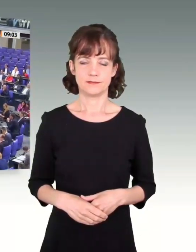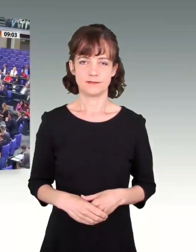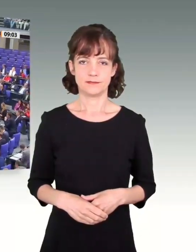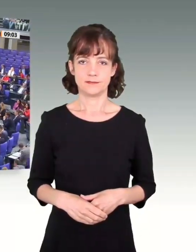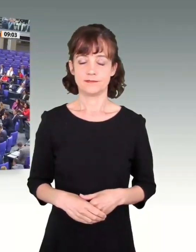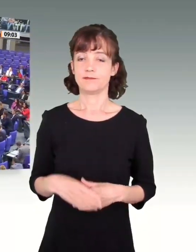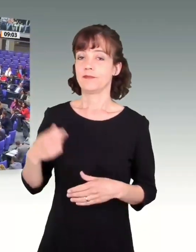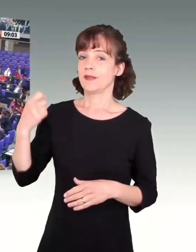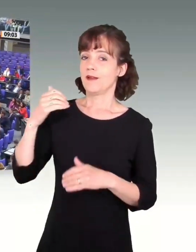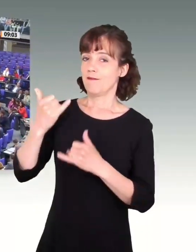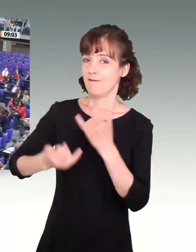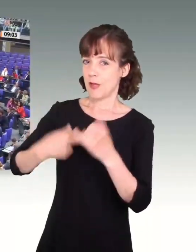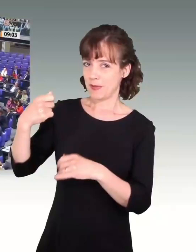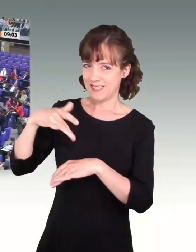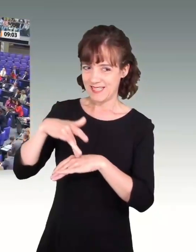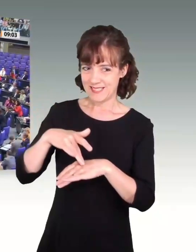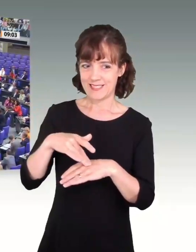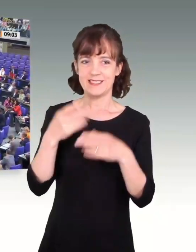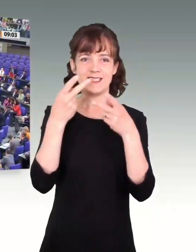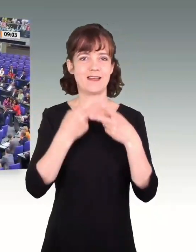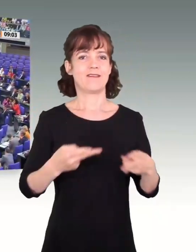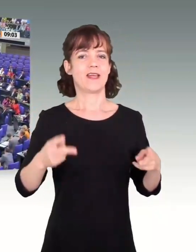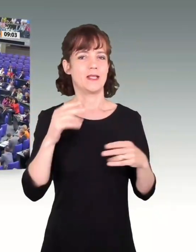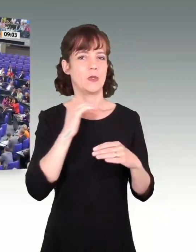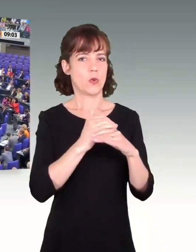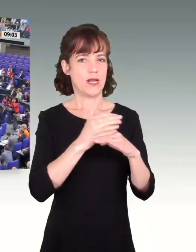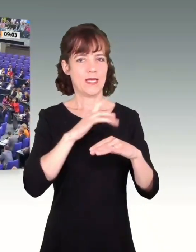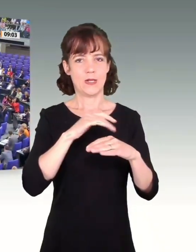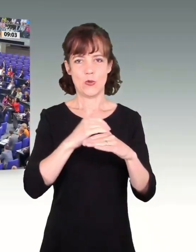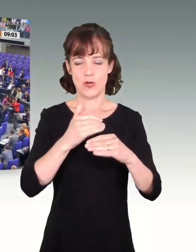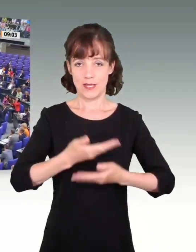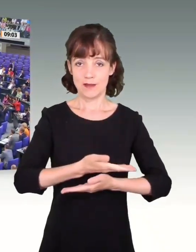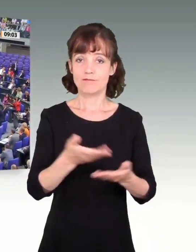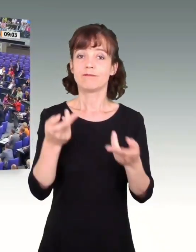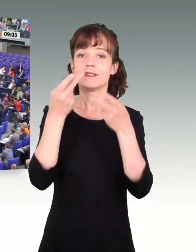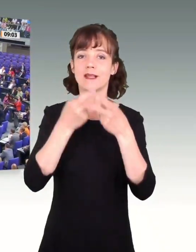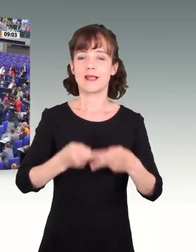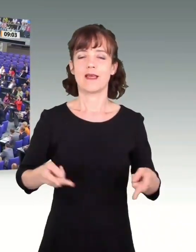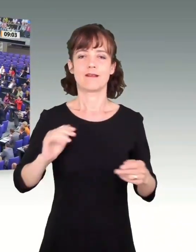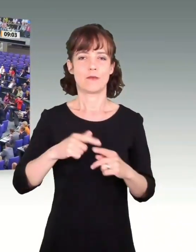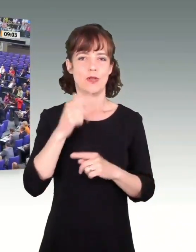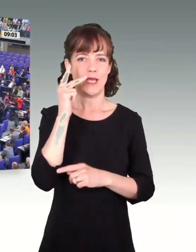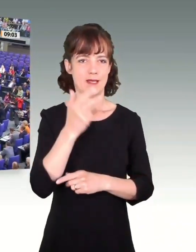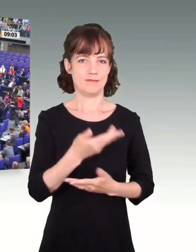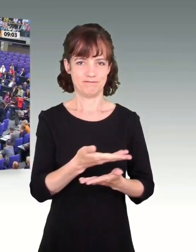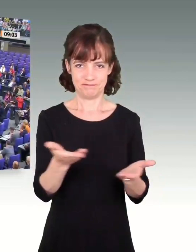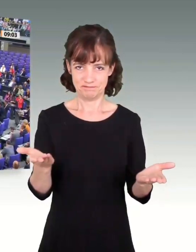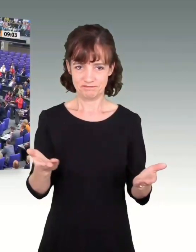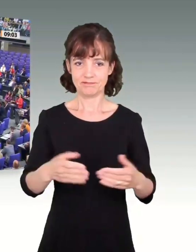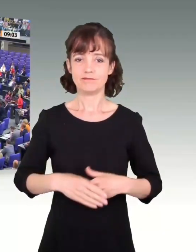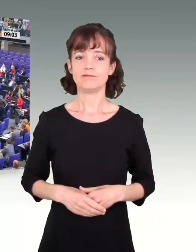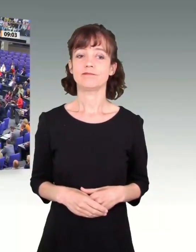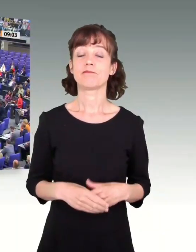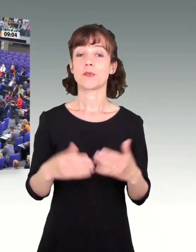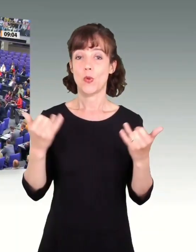Frau Präsidentin! Meine sehr verehrten Kolleginnen und Kollegen! Meine sehr geehrten Damen und Herren! Wir